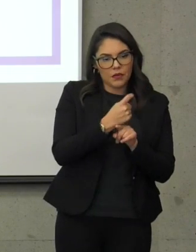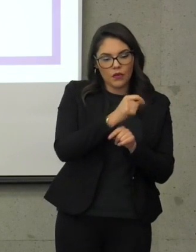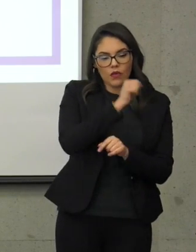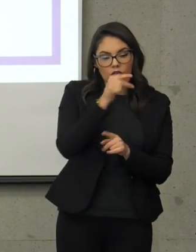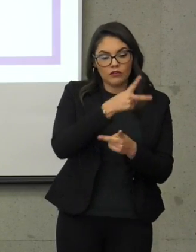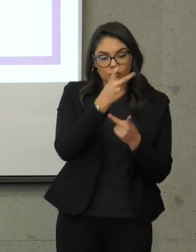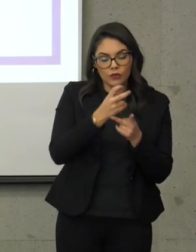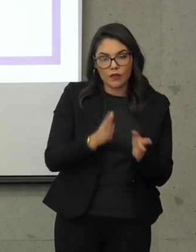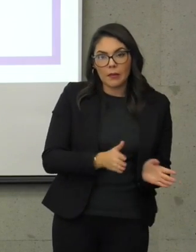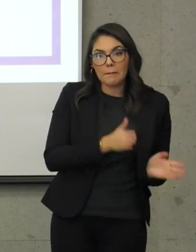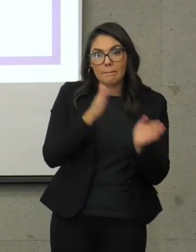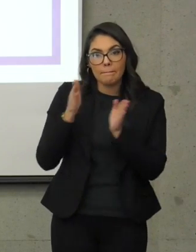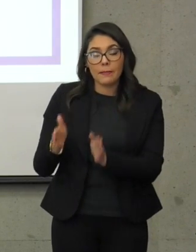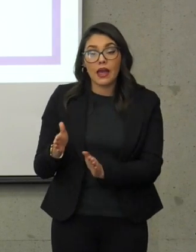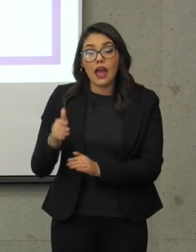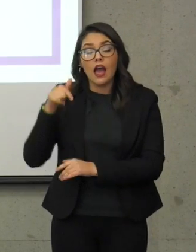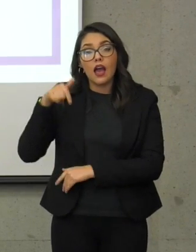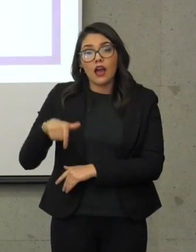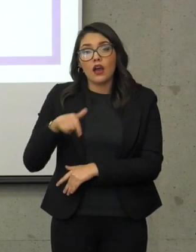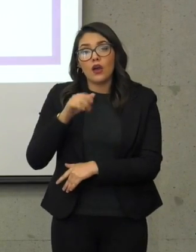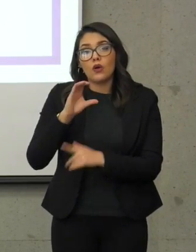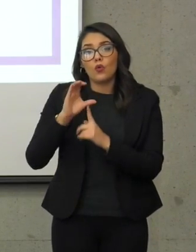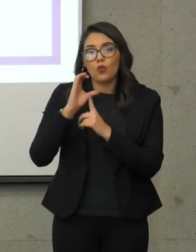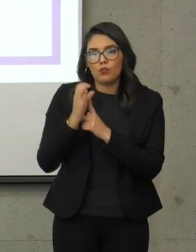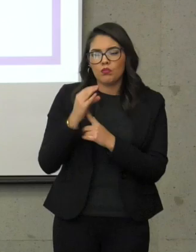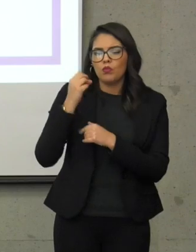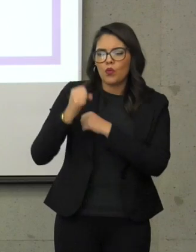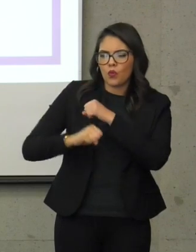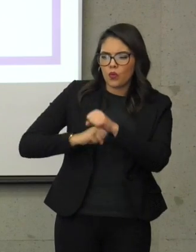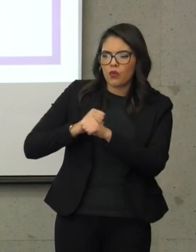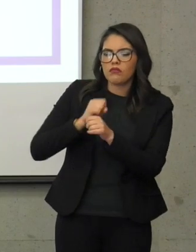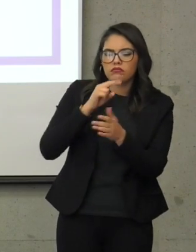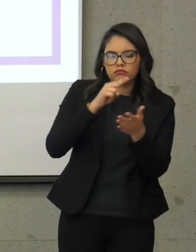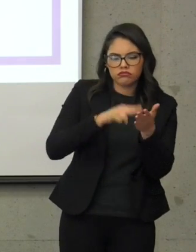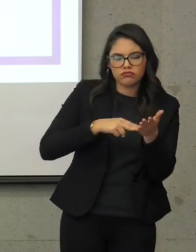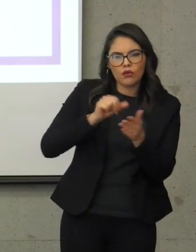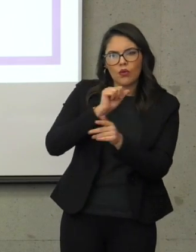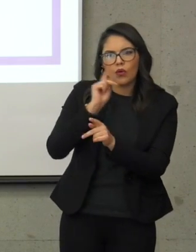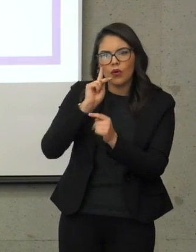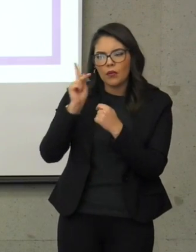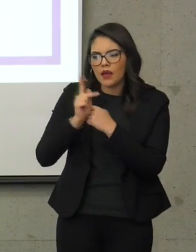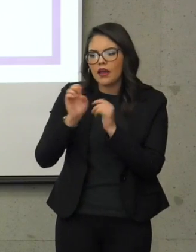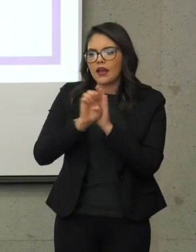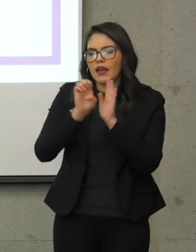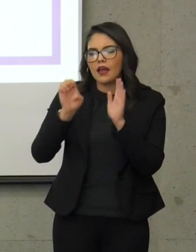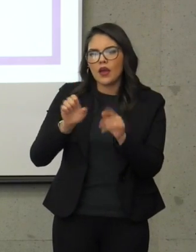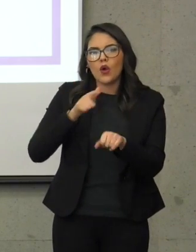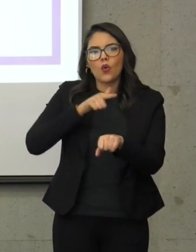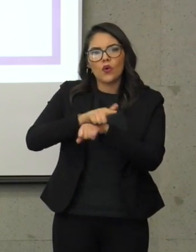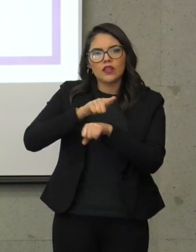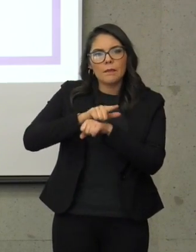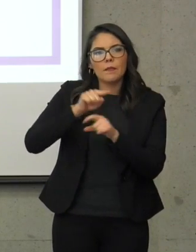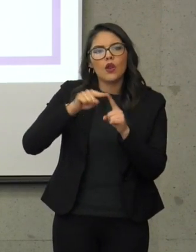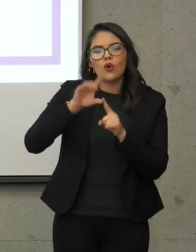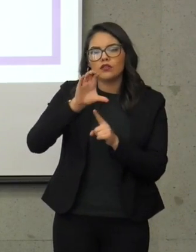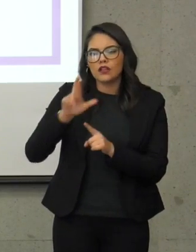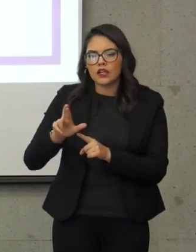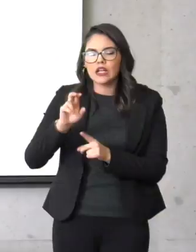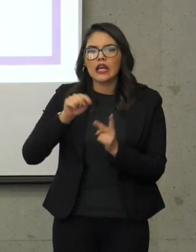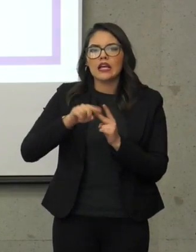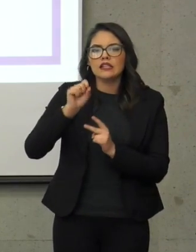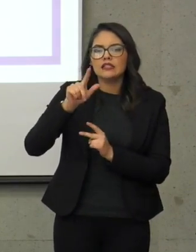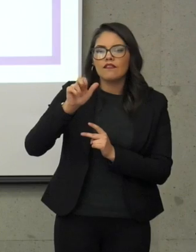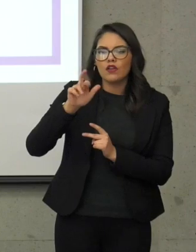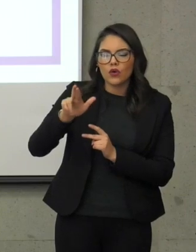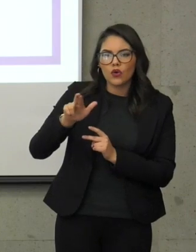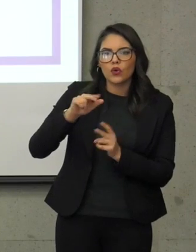a lo largo de esos años ha firmado convenios con otros países, como puede ser Guatemala, Costa Rica, El Salvador, Honduras